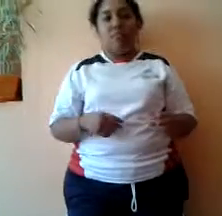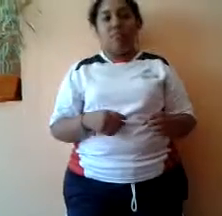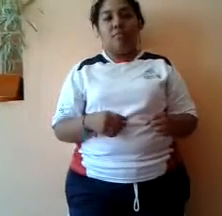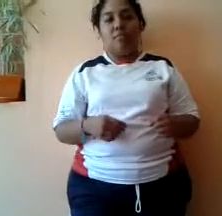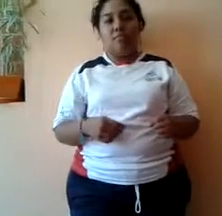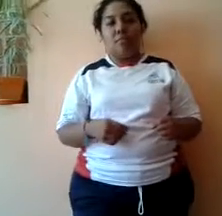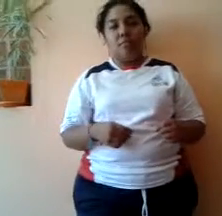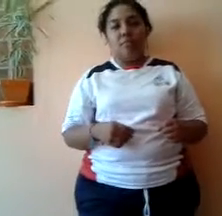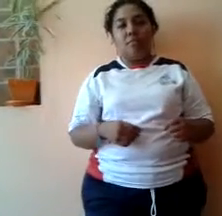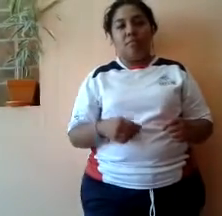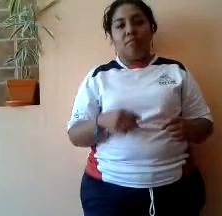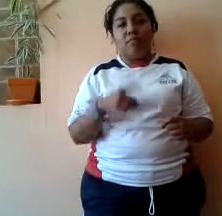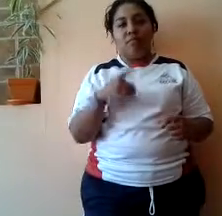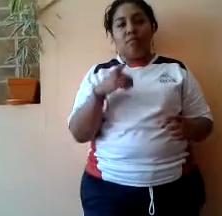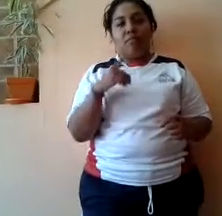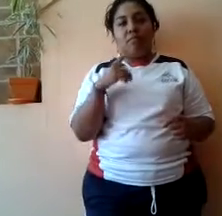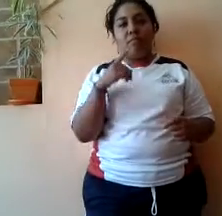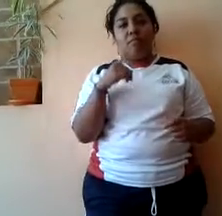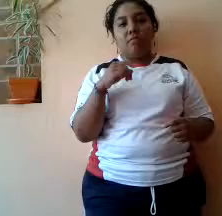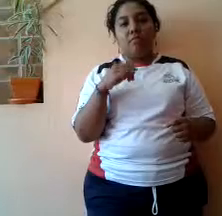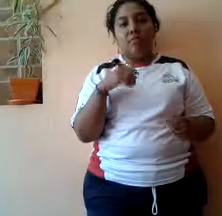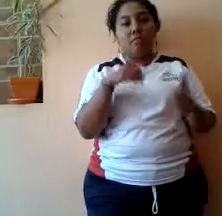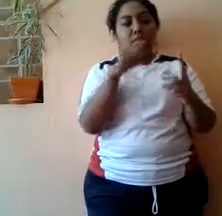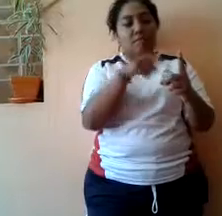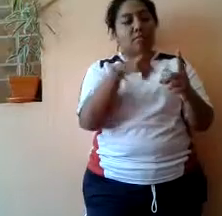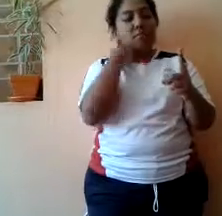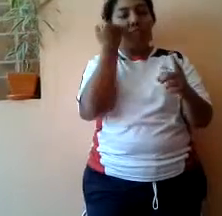Al disfrutar del aire libre junto a sus compañeros de clase.